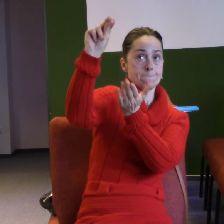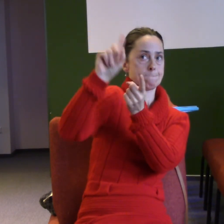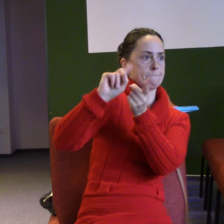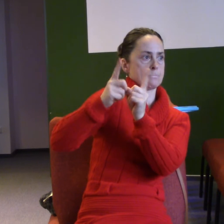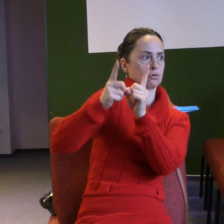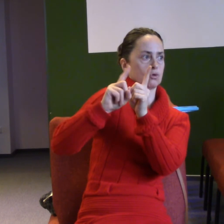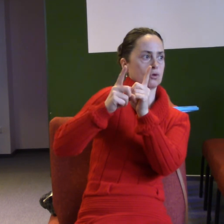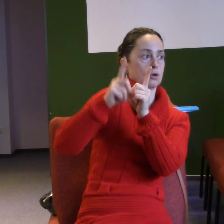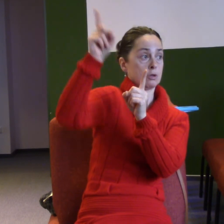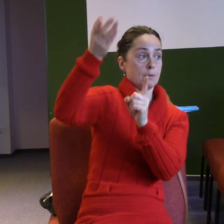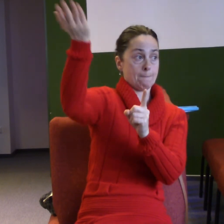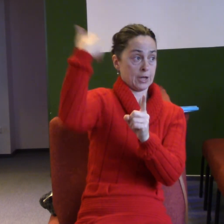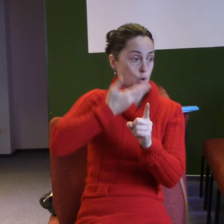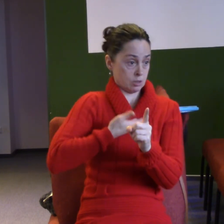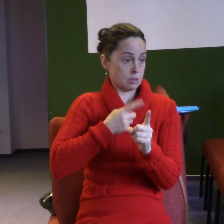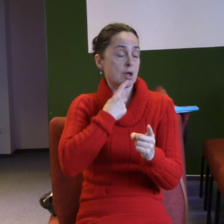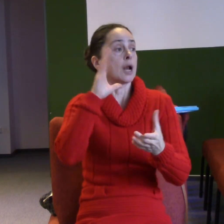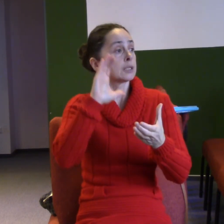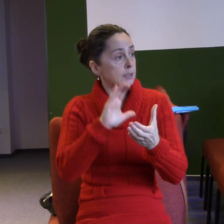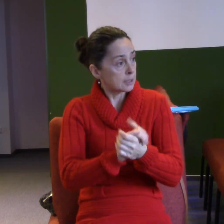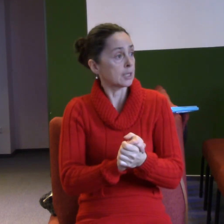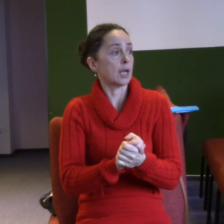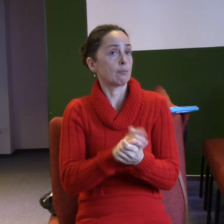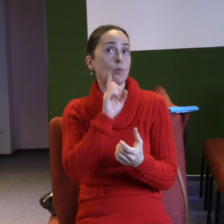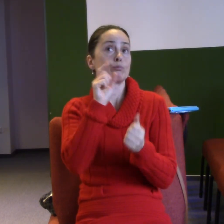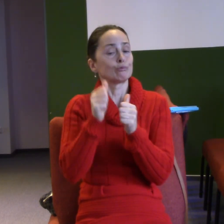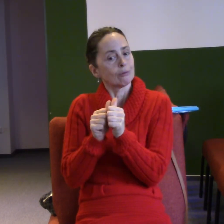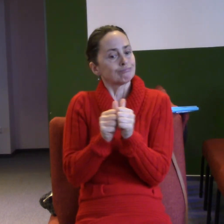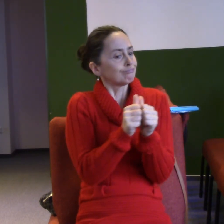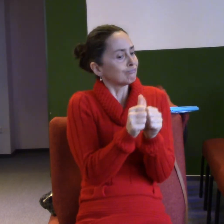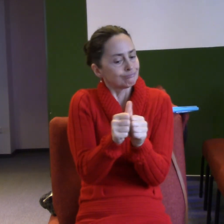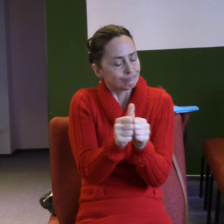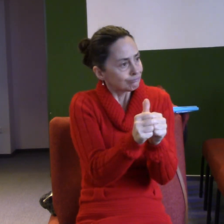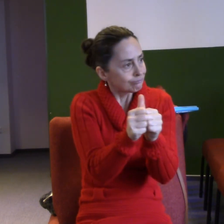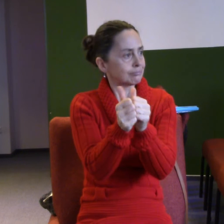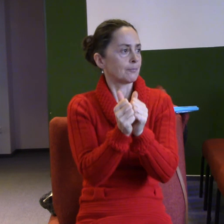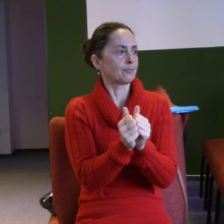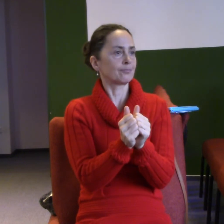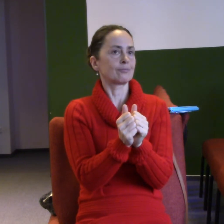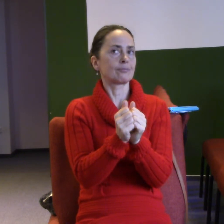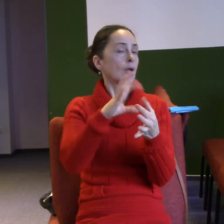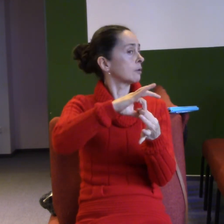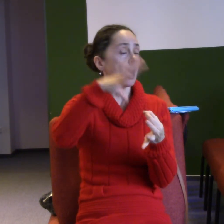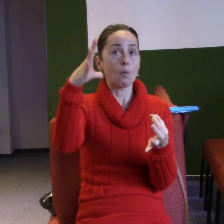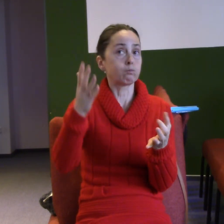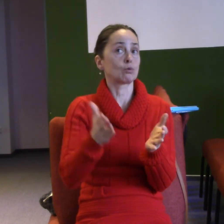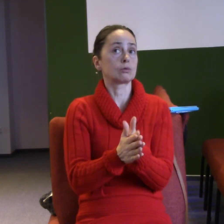slíbil. On slíbil, že bude se mnou. On slíbil, že jsem navždycky jeho. Já se už nemusím bát.